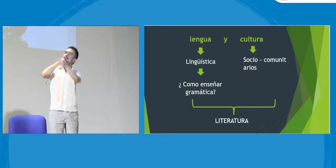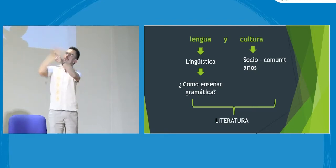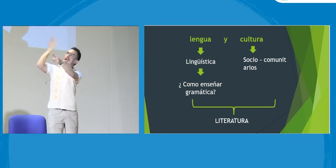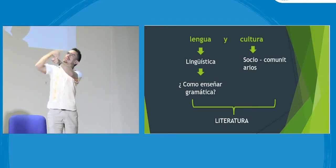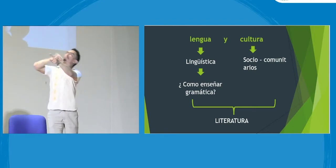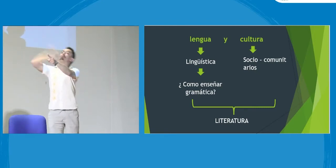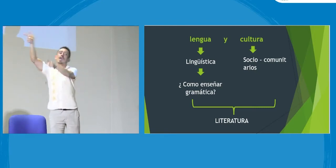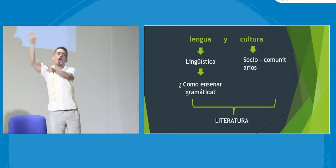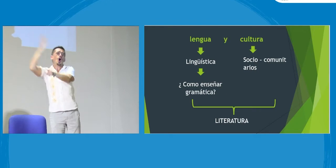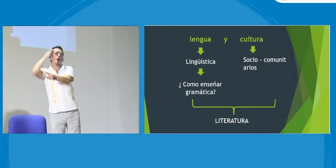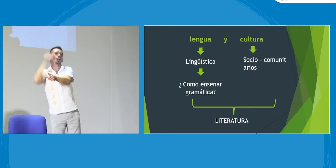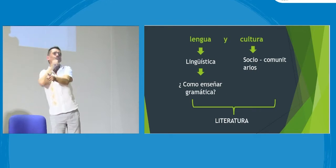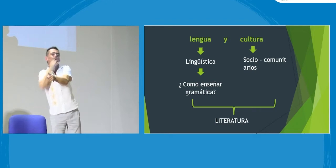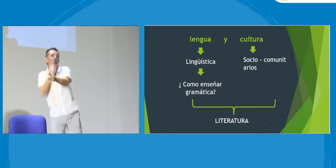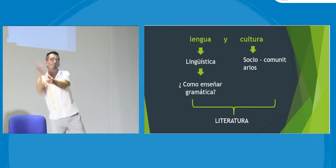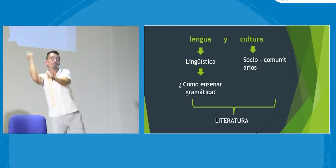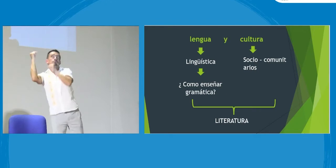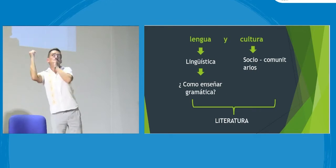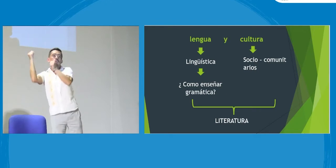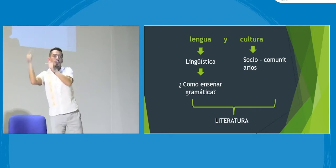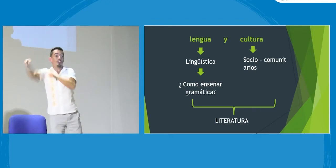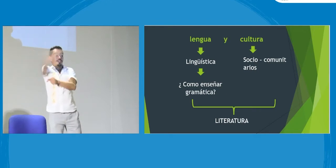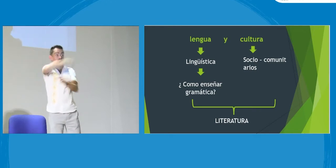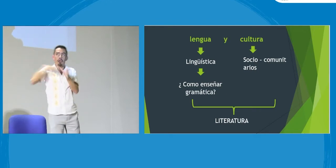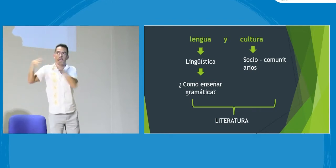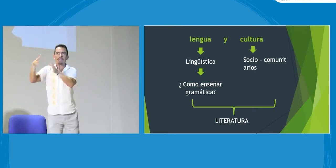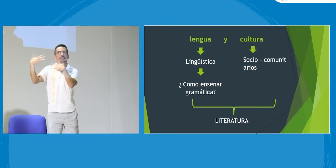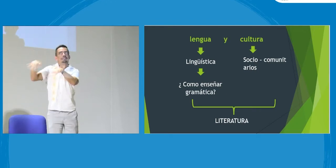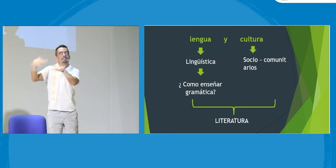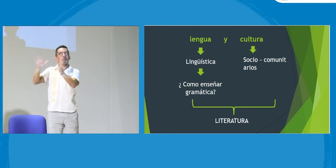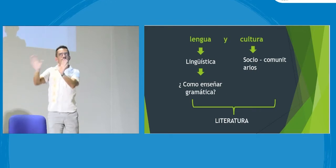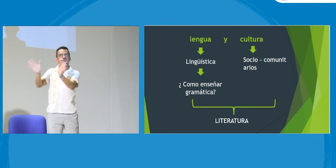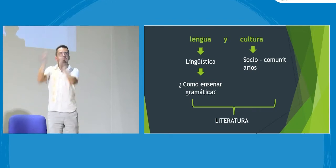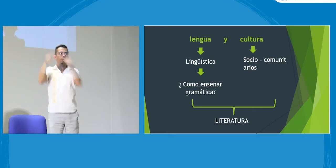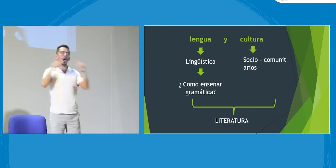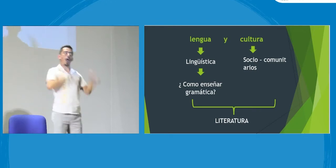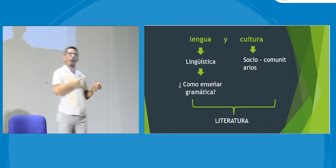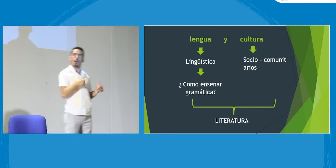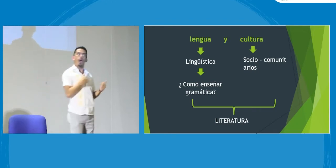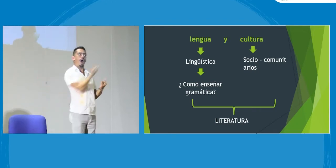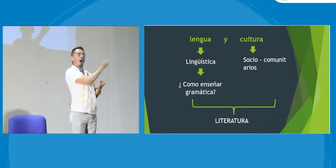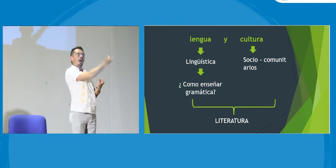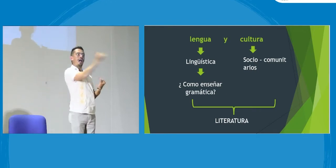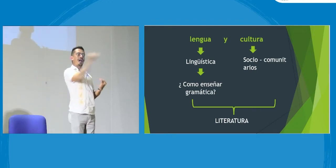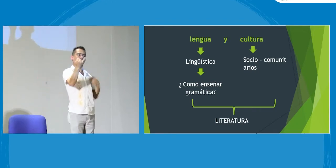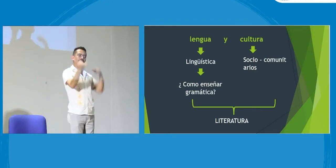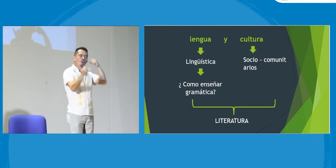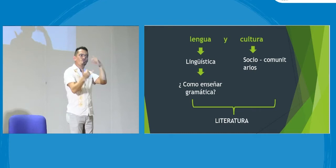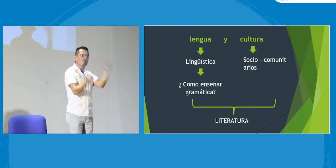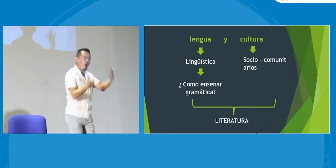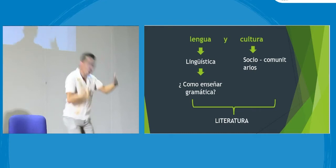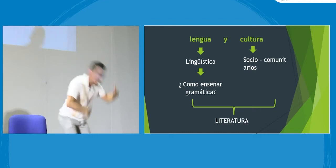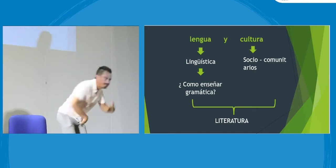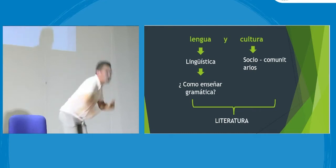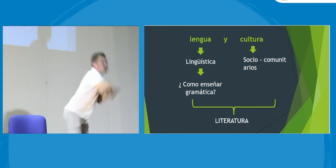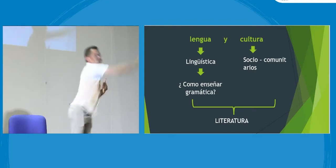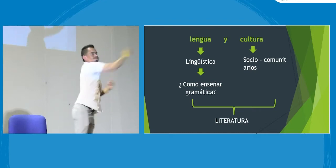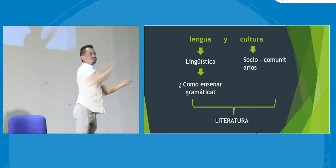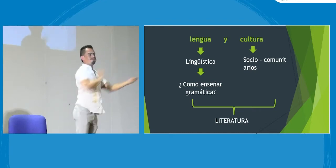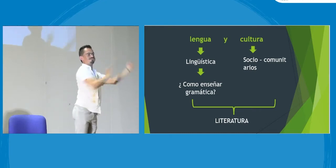cómo ha evolucionado este modelo de educación, cómo contamos con personas actualmente que no teníamos anteriormente, ¿sí? Para que los